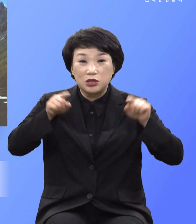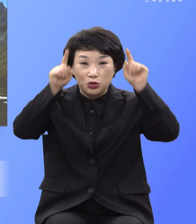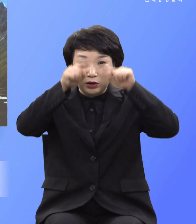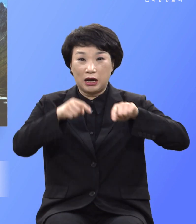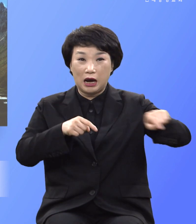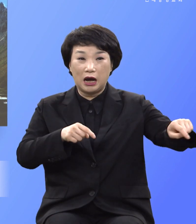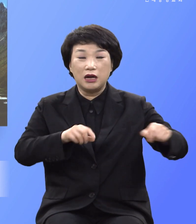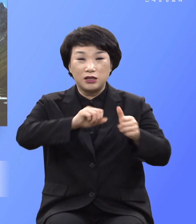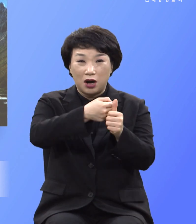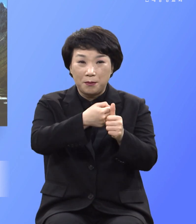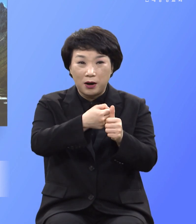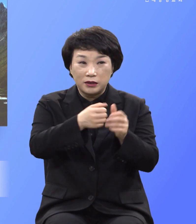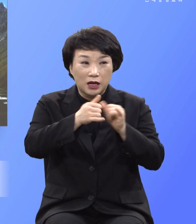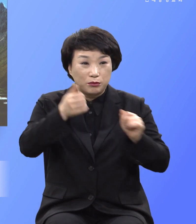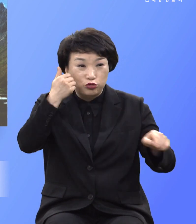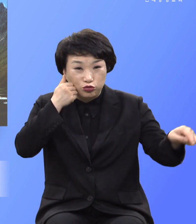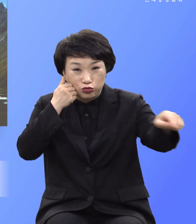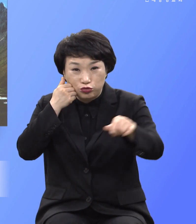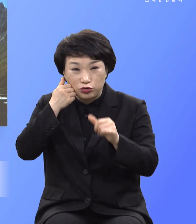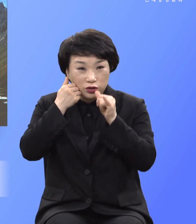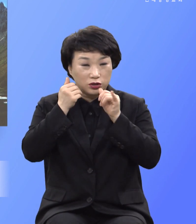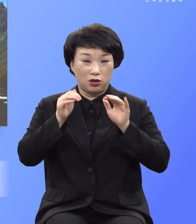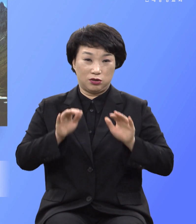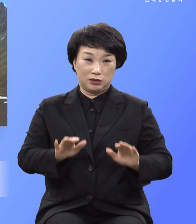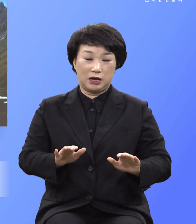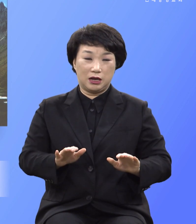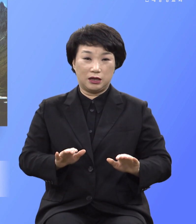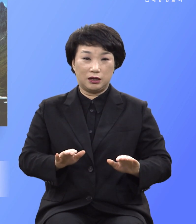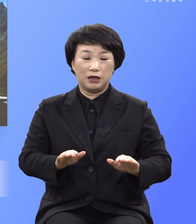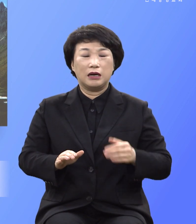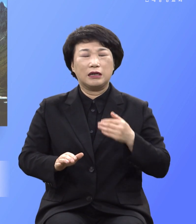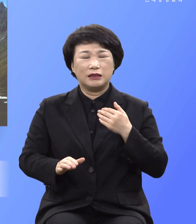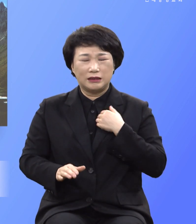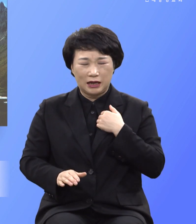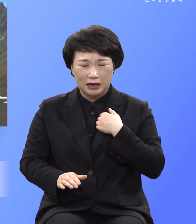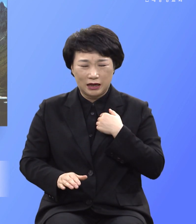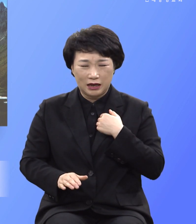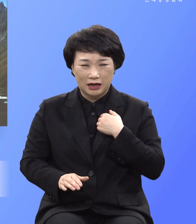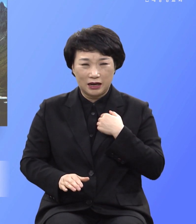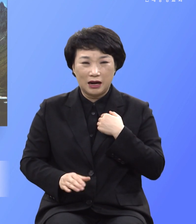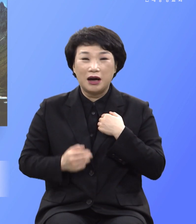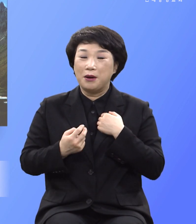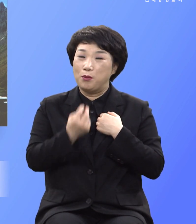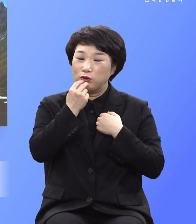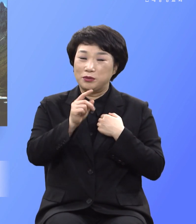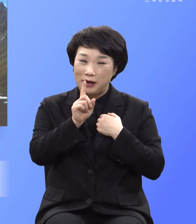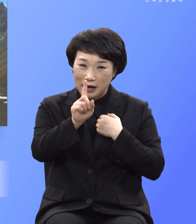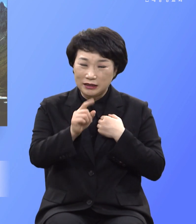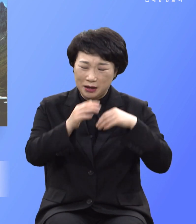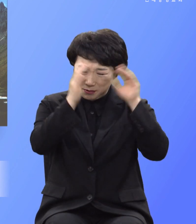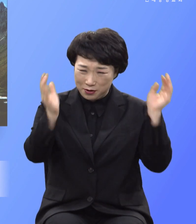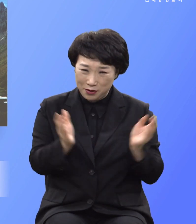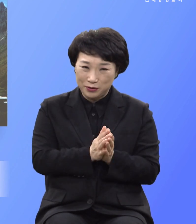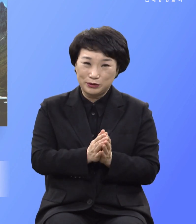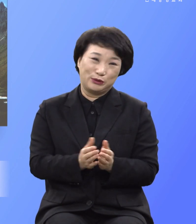형벌 받을 자가 있는 한 내 한 목숨 다 바쳐서